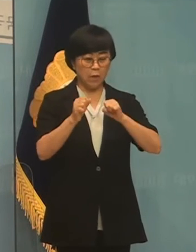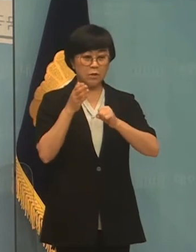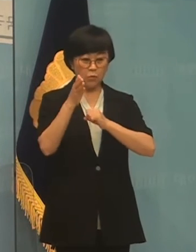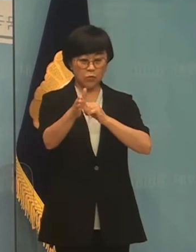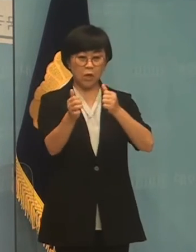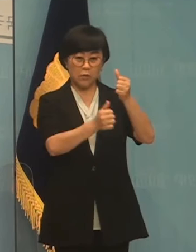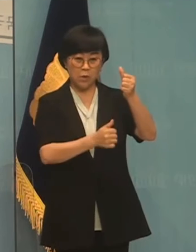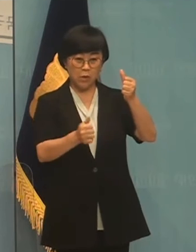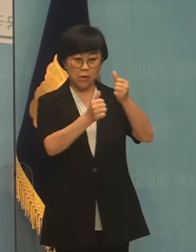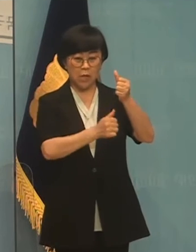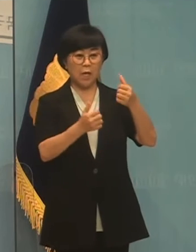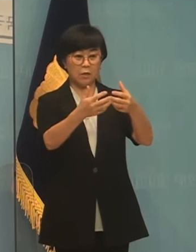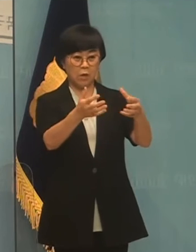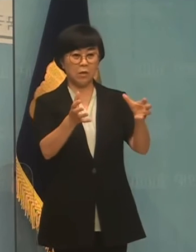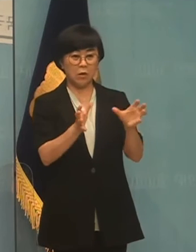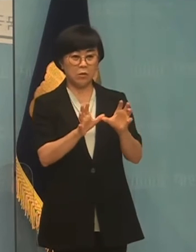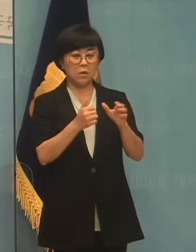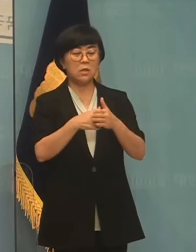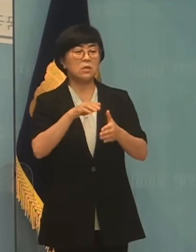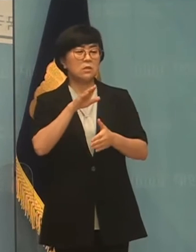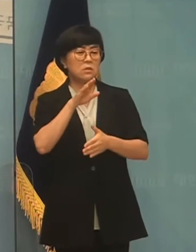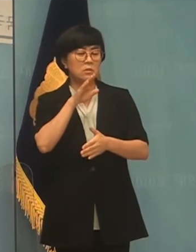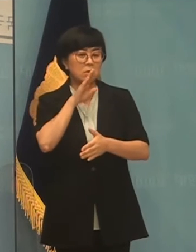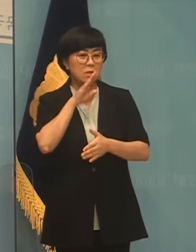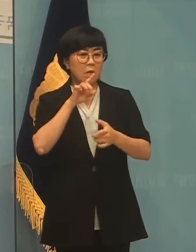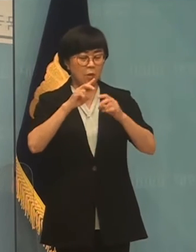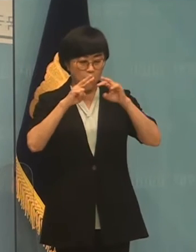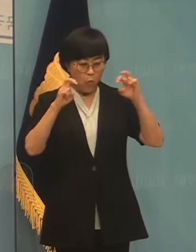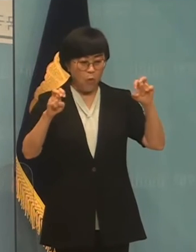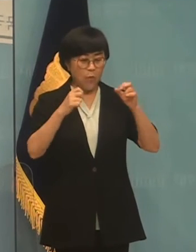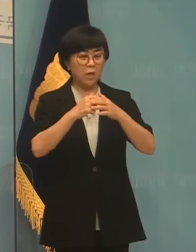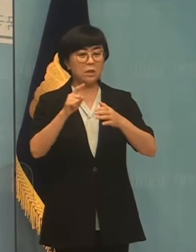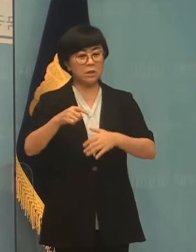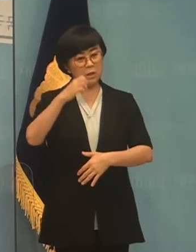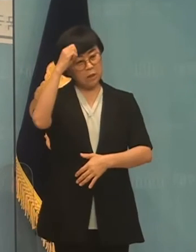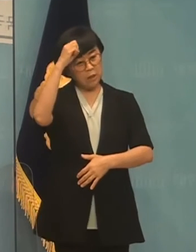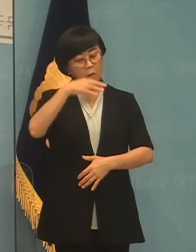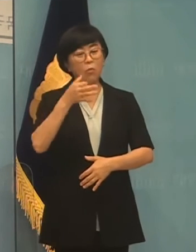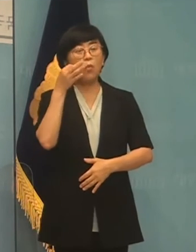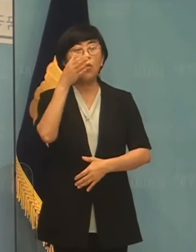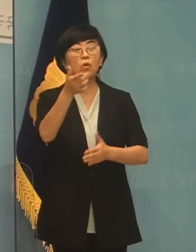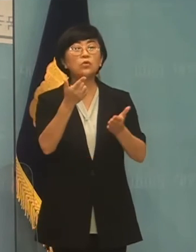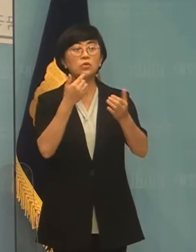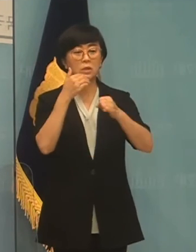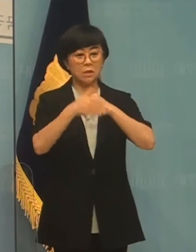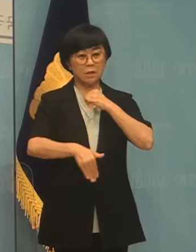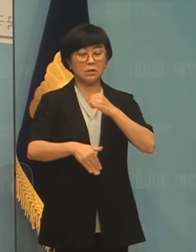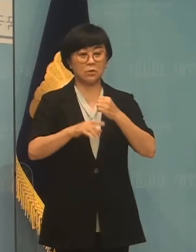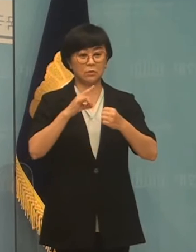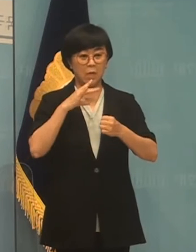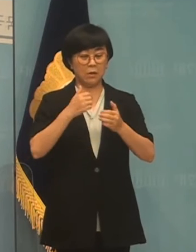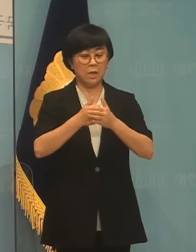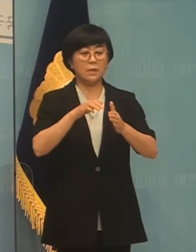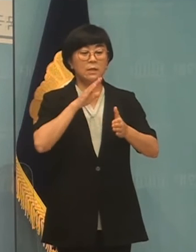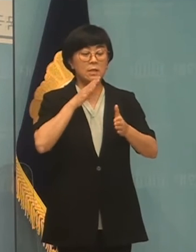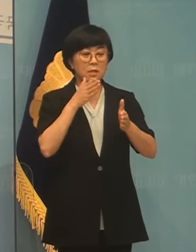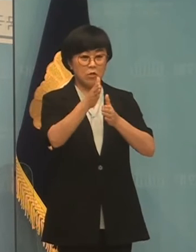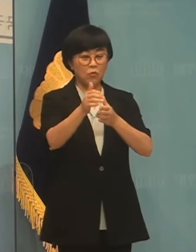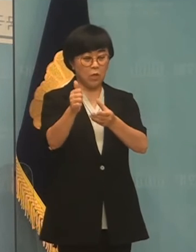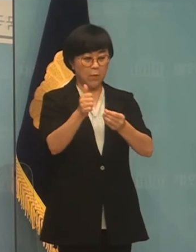전문가위원들은 사실상 구색을 맞추기 위해 건너리를 쓴 것에 불과했고 실제 구성된